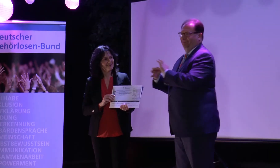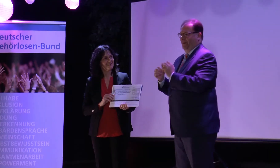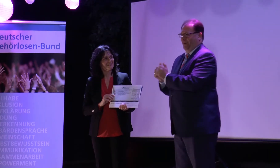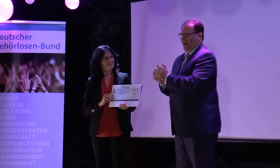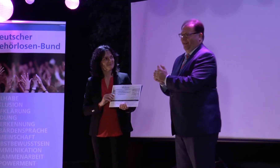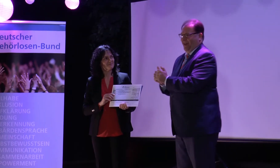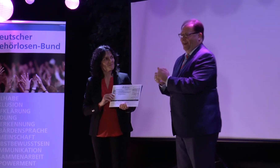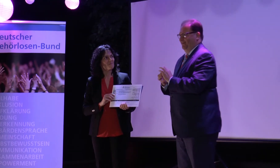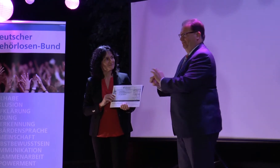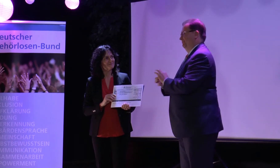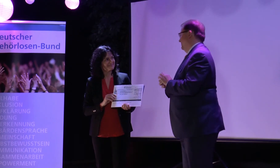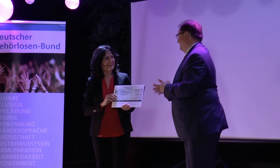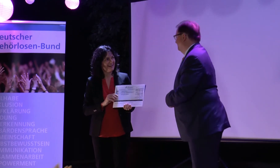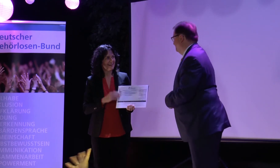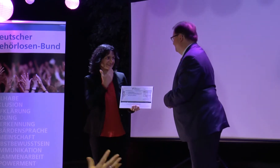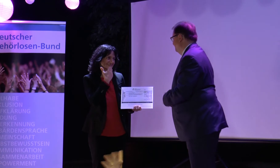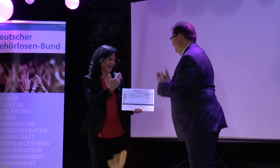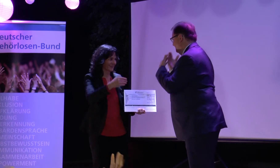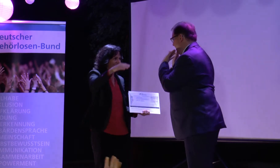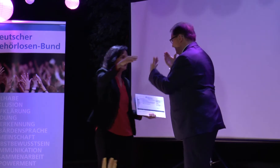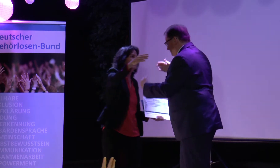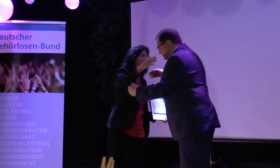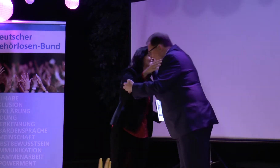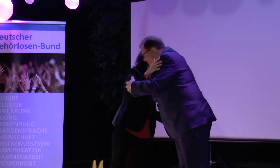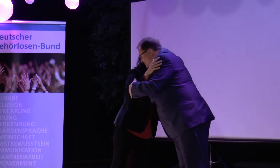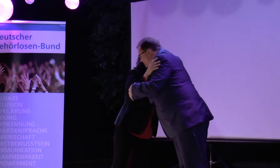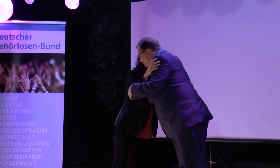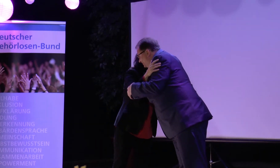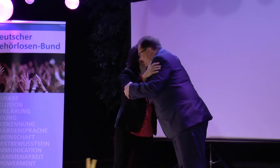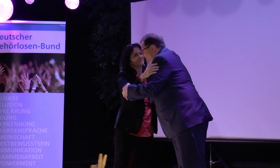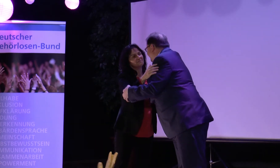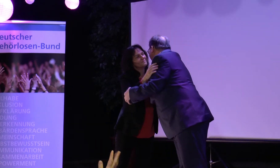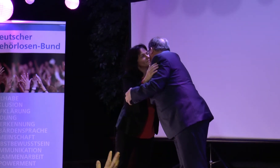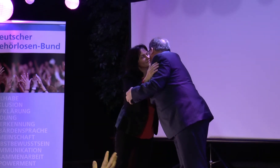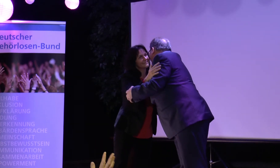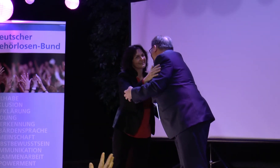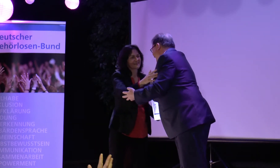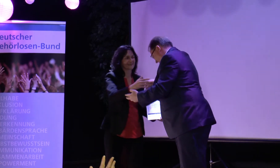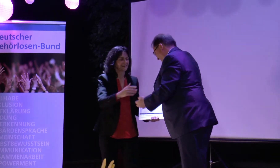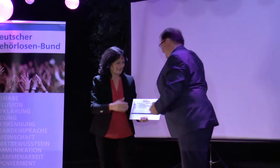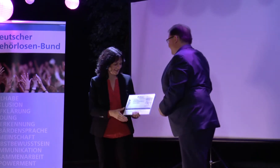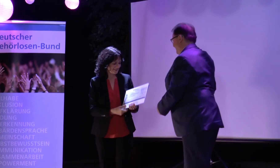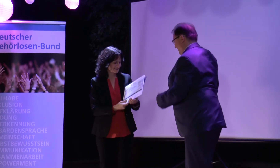Also, ich glaube, dass der Schweizerische Behördenbund auch ein guter Partner für uns ist. Herzlichen Dank.